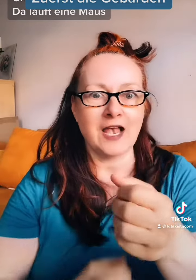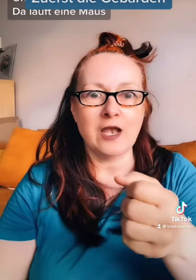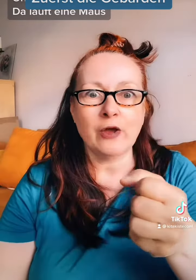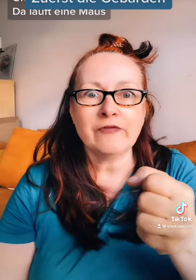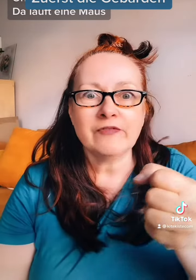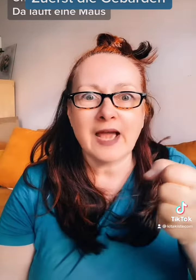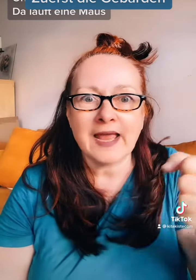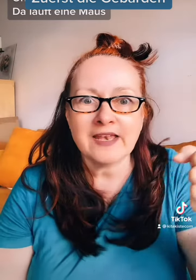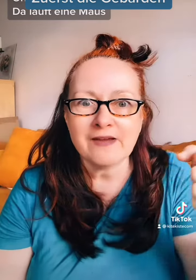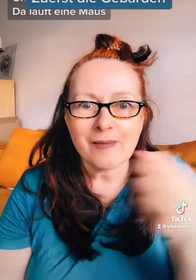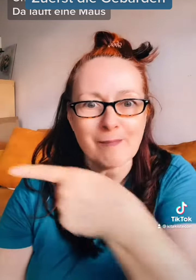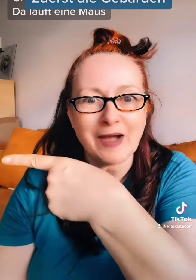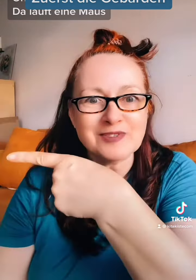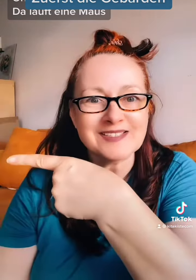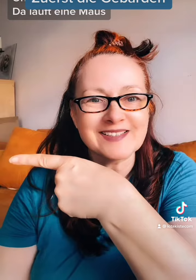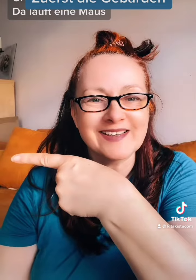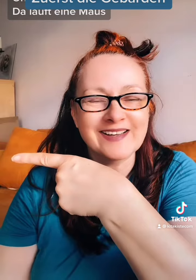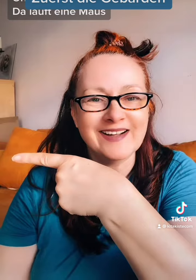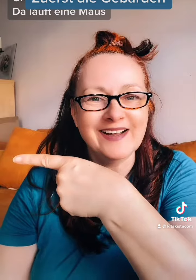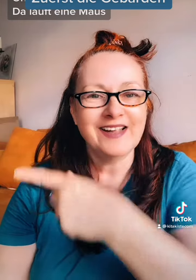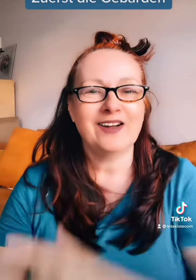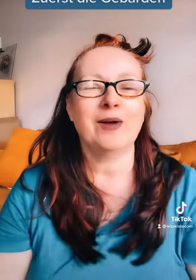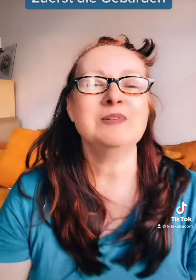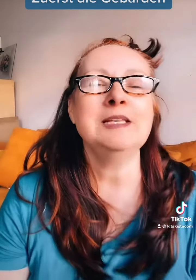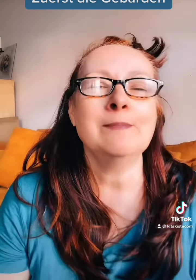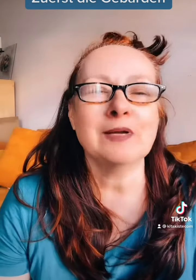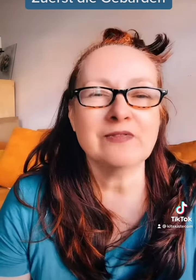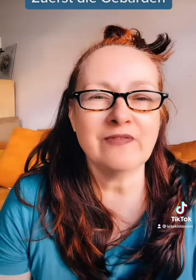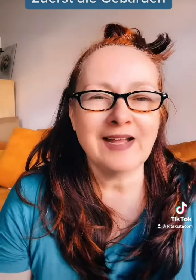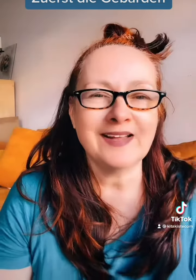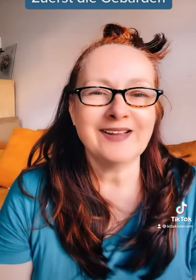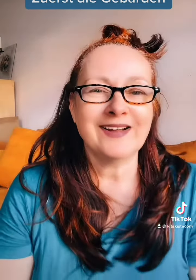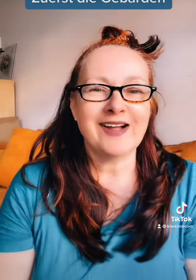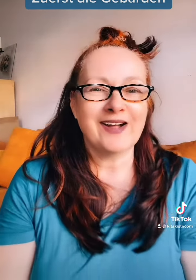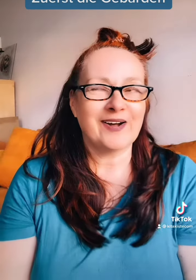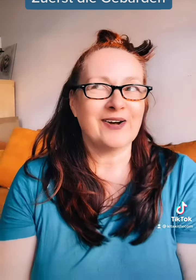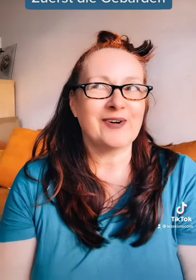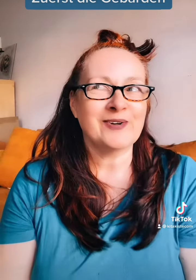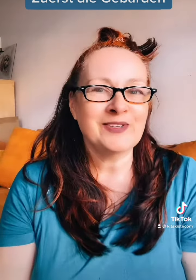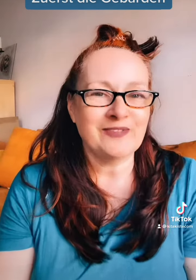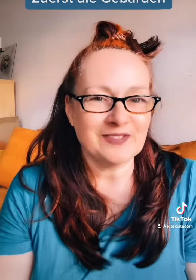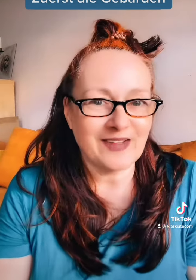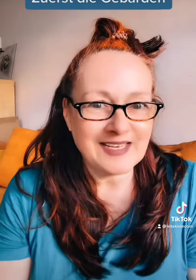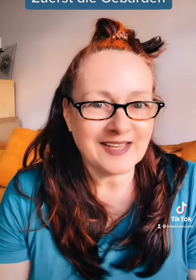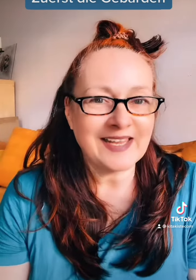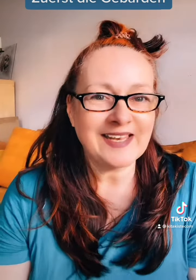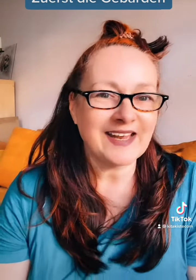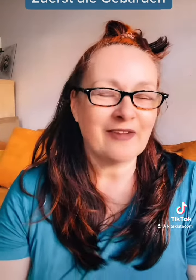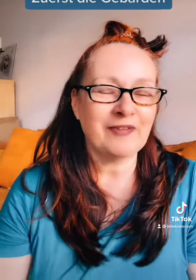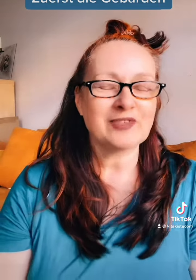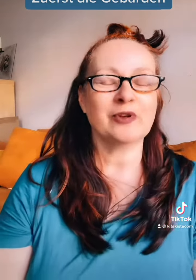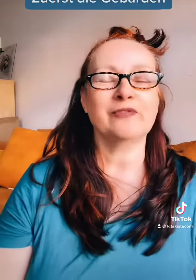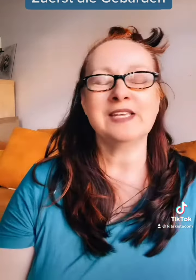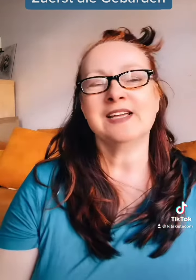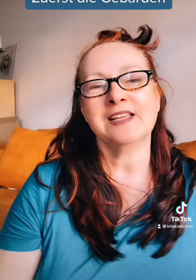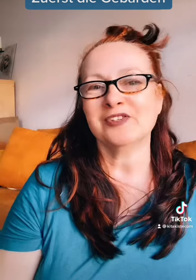läuft eine Maus. Ob sie die Maus fangen und wie es weitergeht, erfährst du auf kitakiste